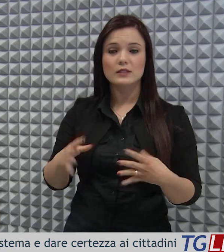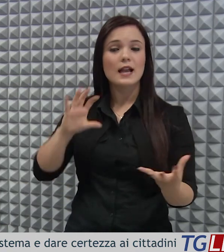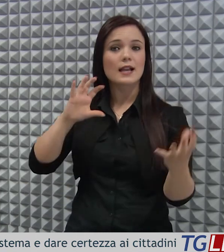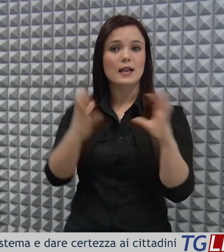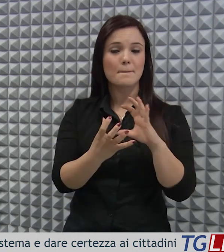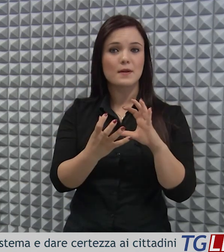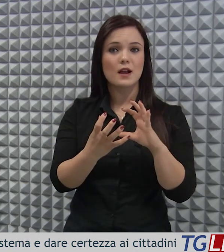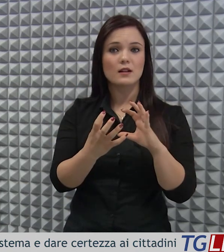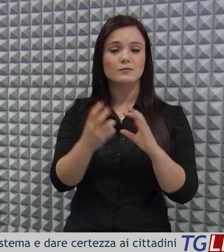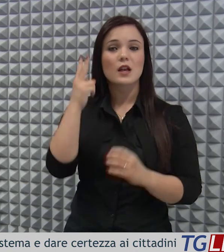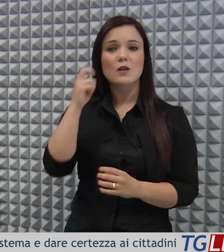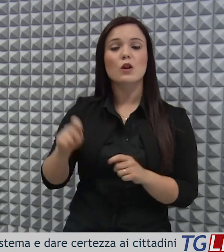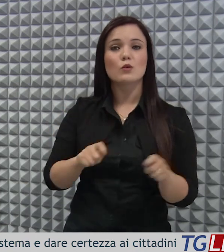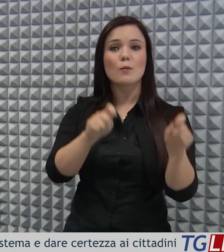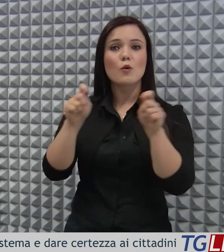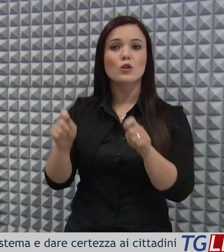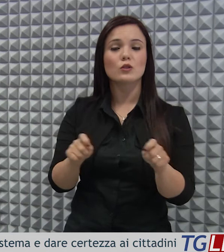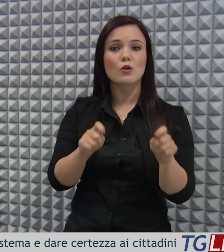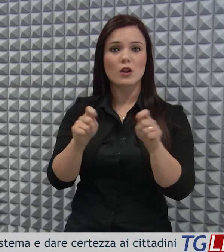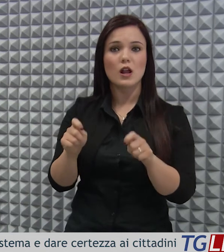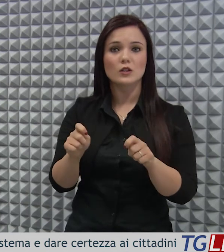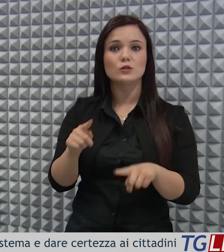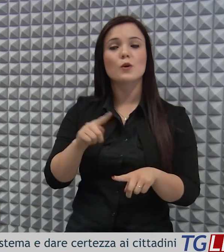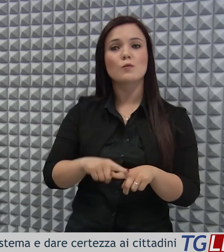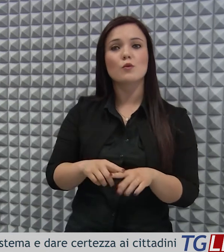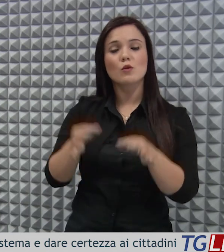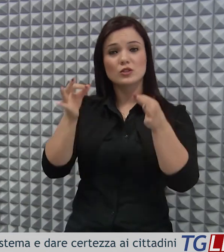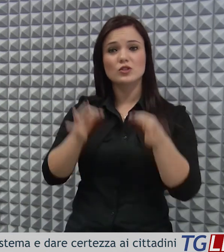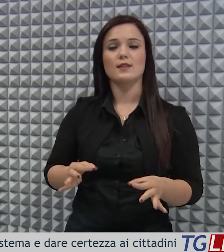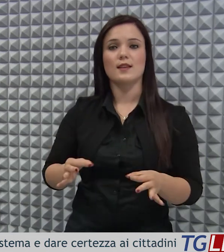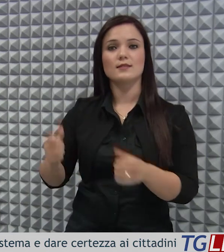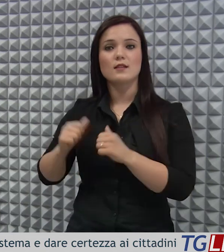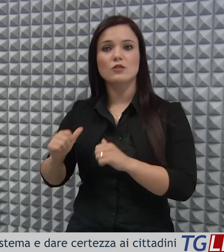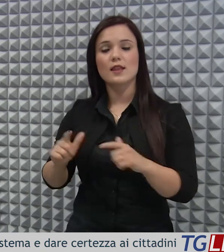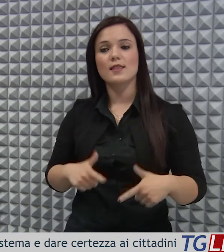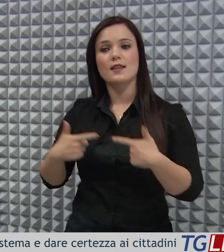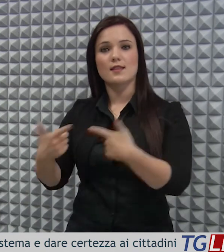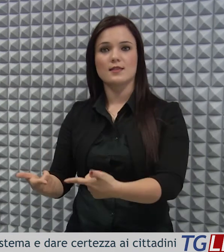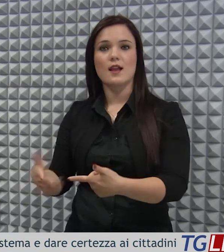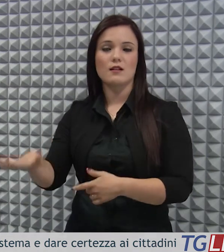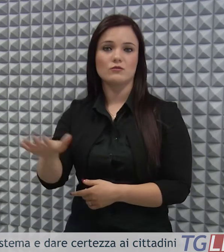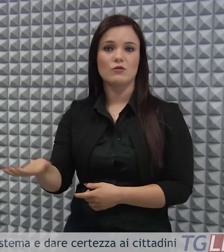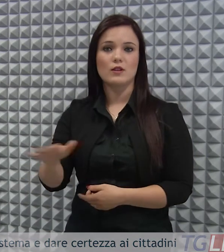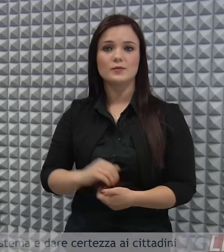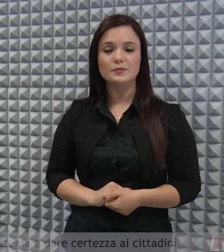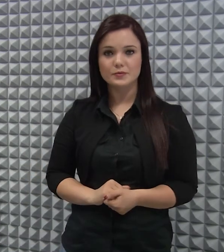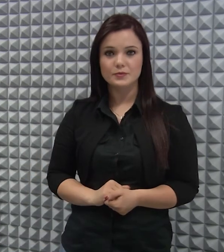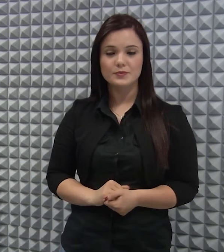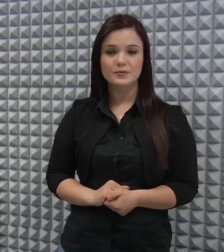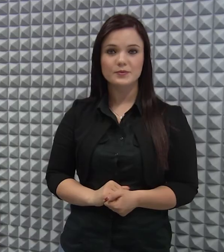sistema di monitoraggio e dare un punto di certezza ai cittadini di quell'area.